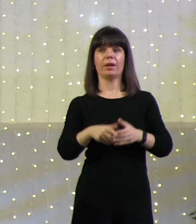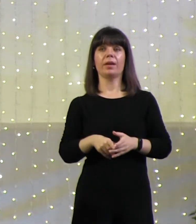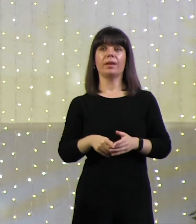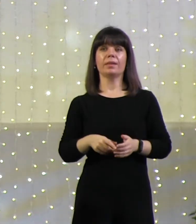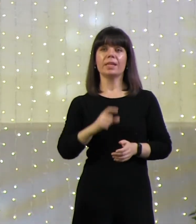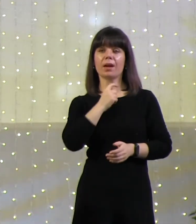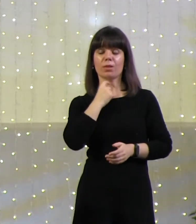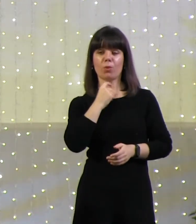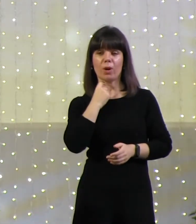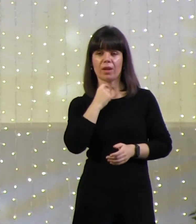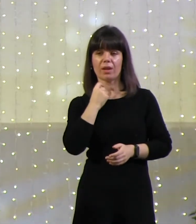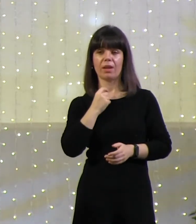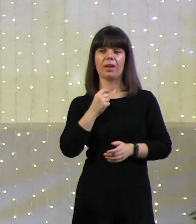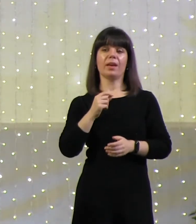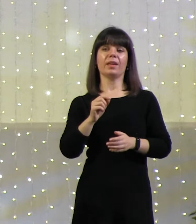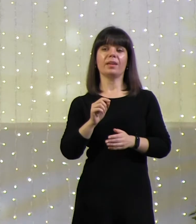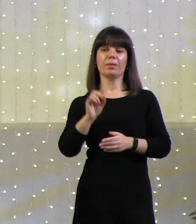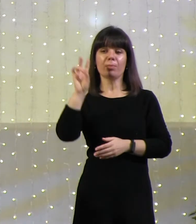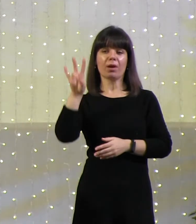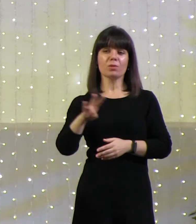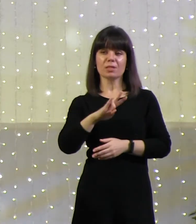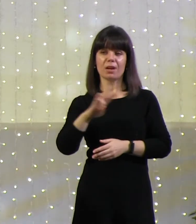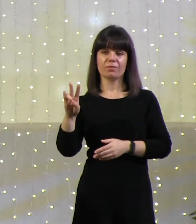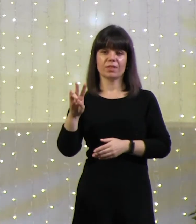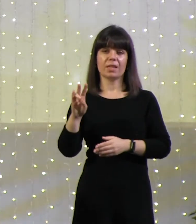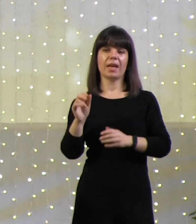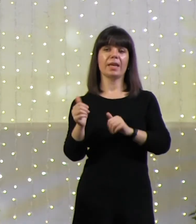протестанты, и католики, и православные.